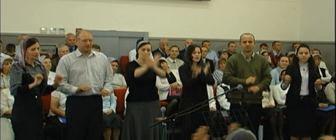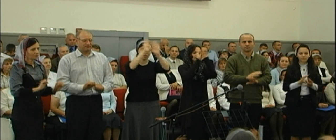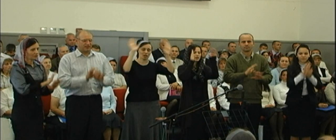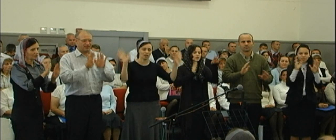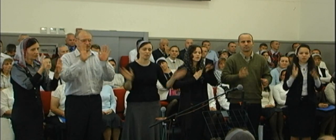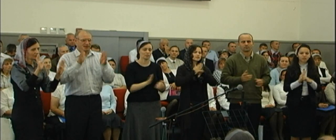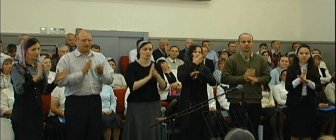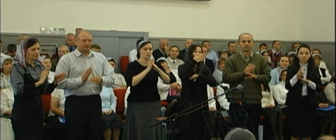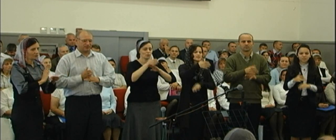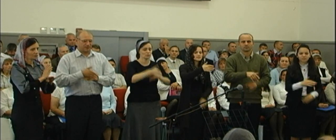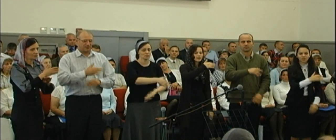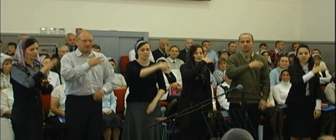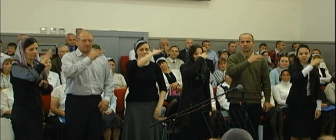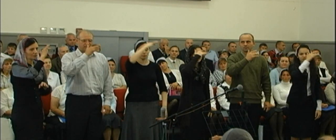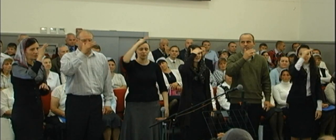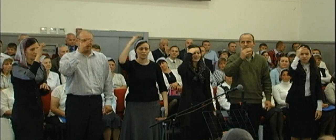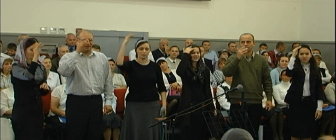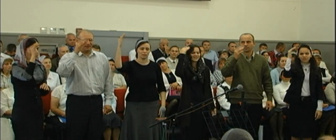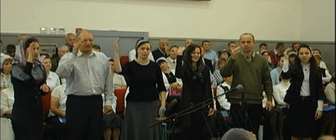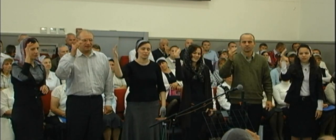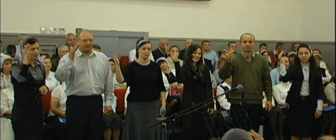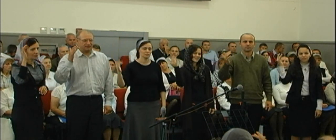Войдет в небеса